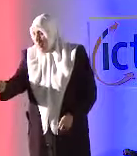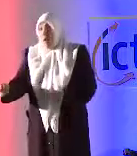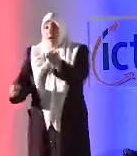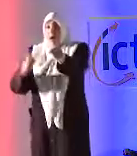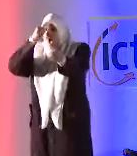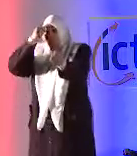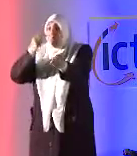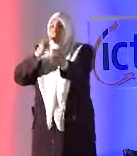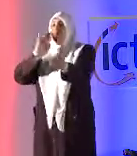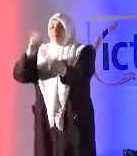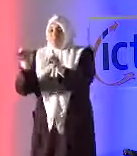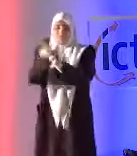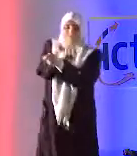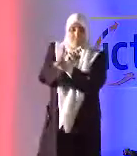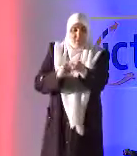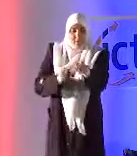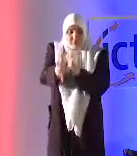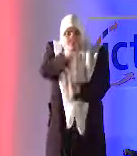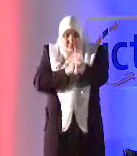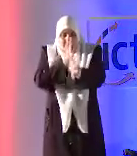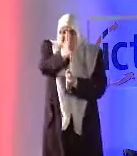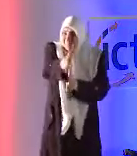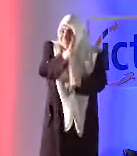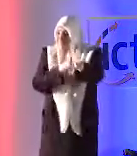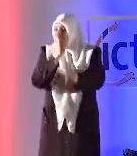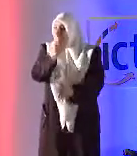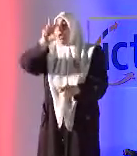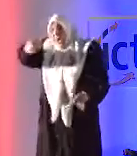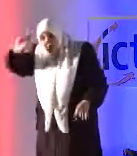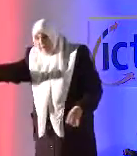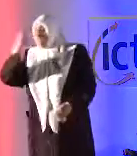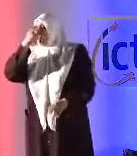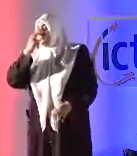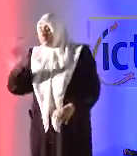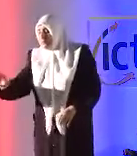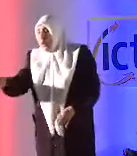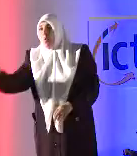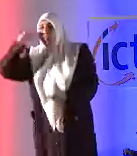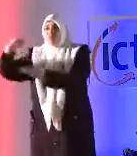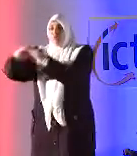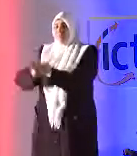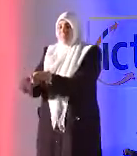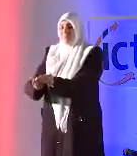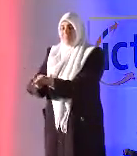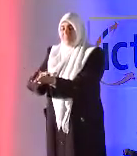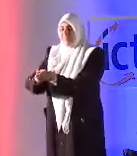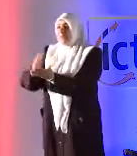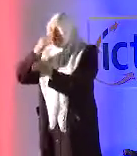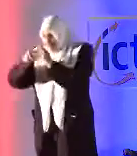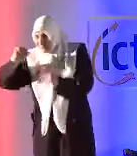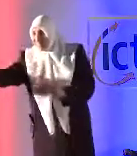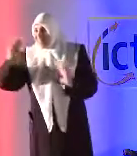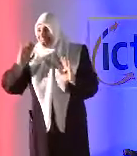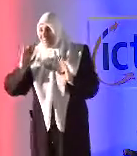كثيف ويدخل إلى نفس الجهاز الصراف الآلي